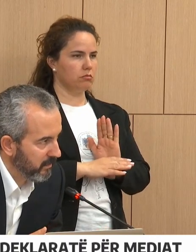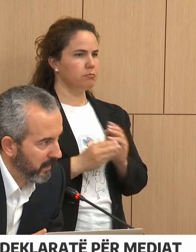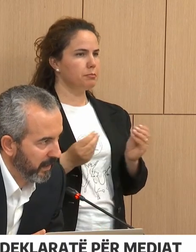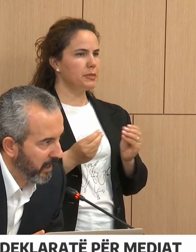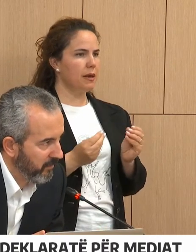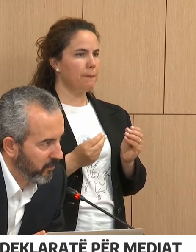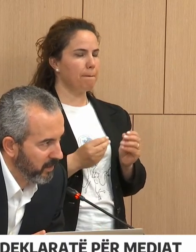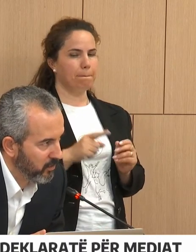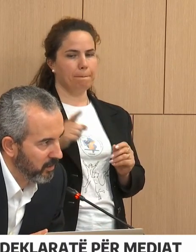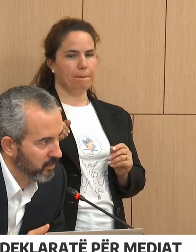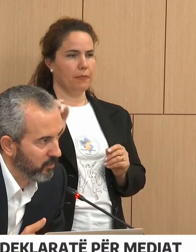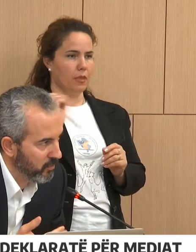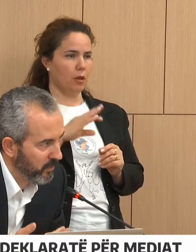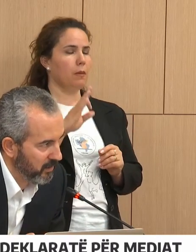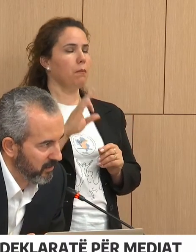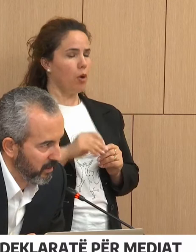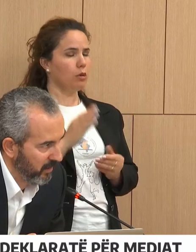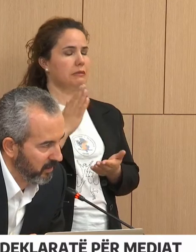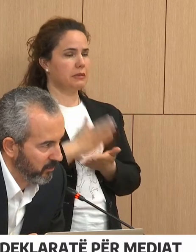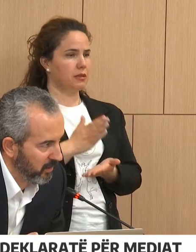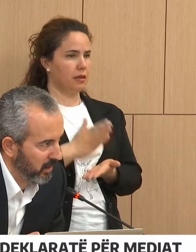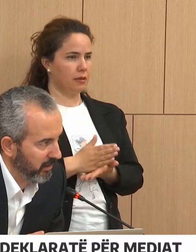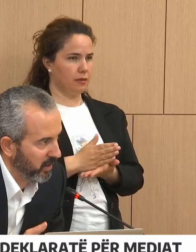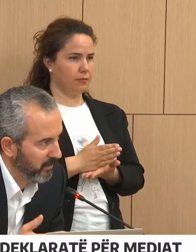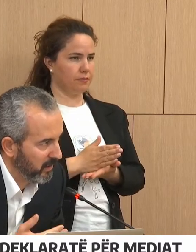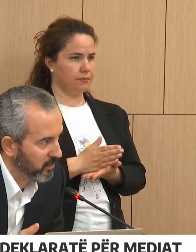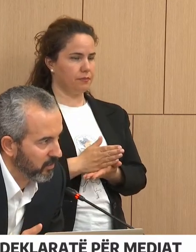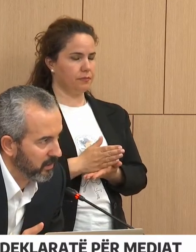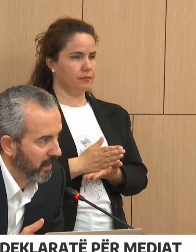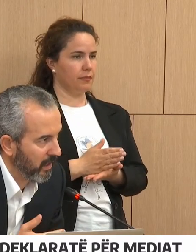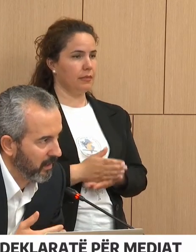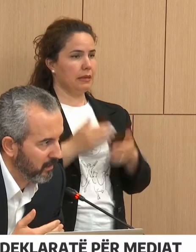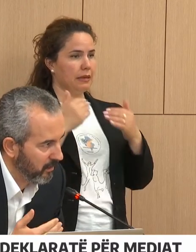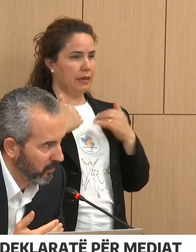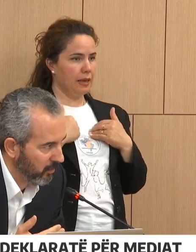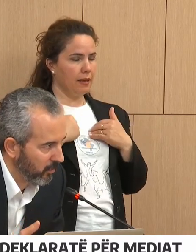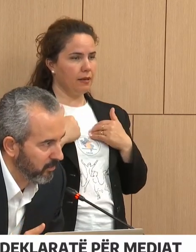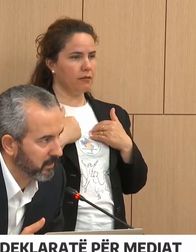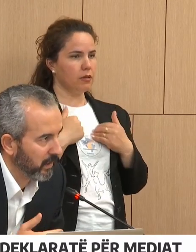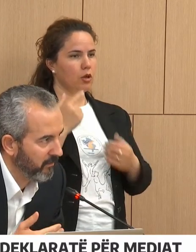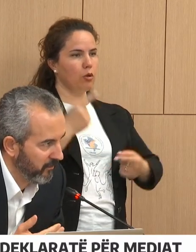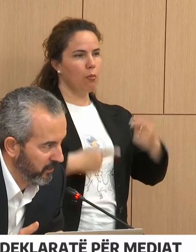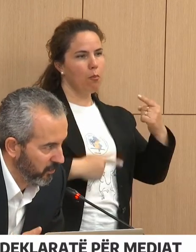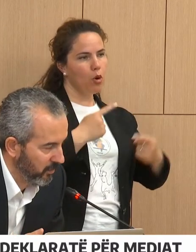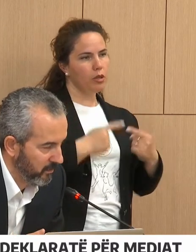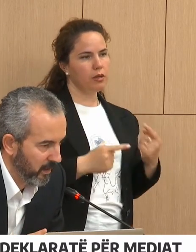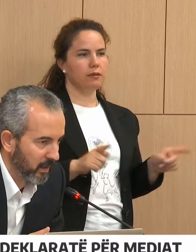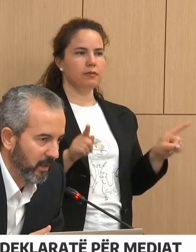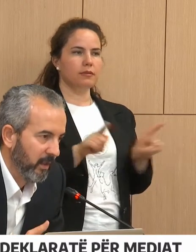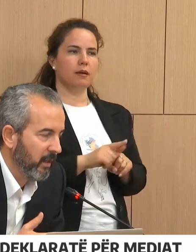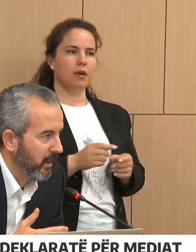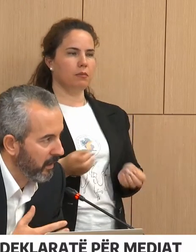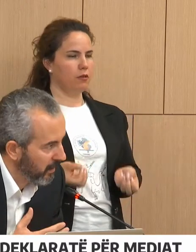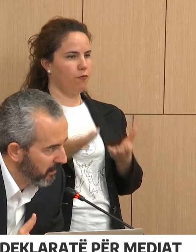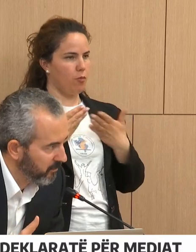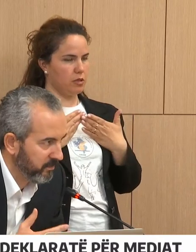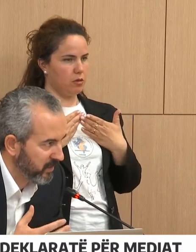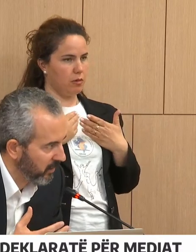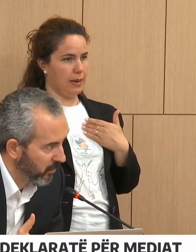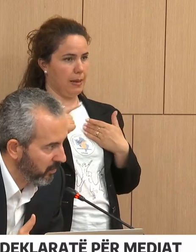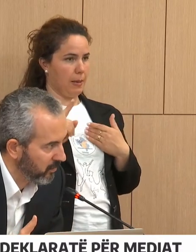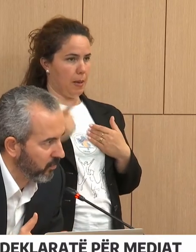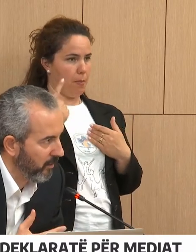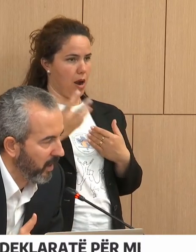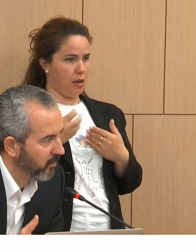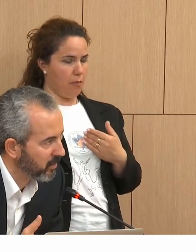e kemi informacionin shumë shpecër sa partij politike po kemi dashur të kontrollojnë të verifikojnë edhe